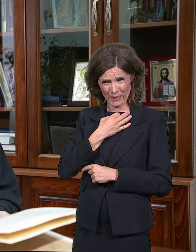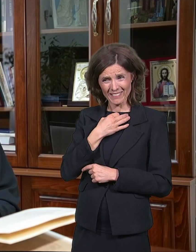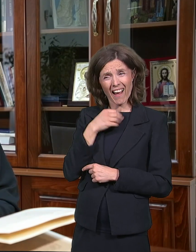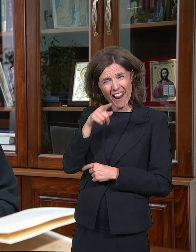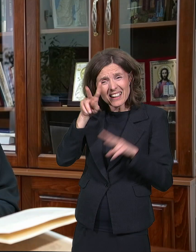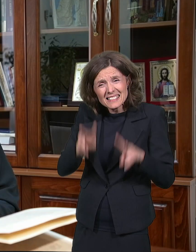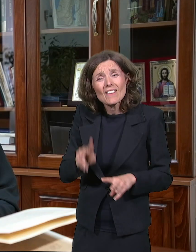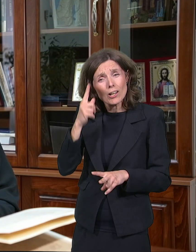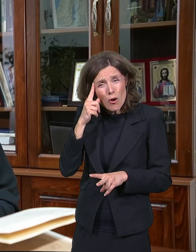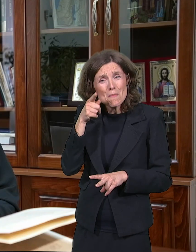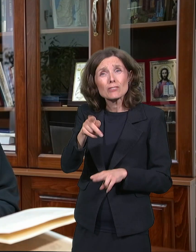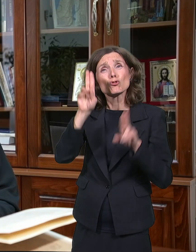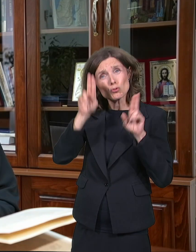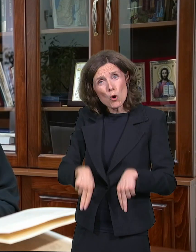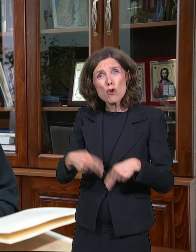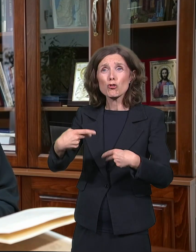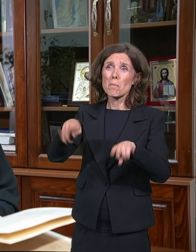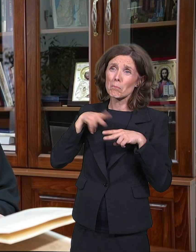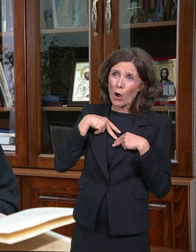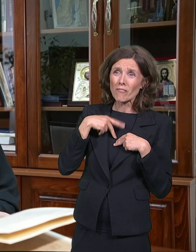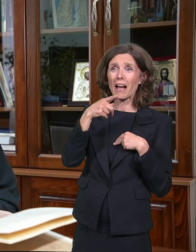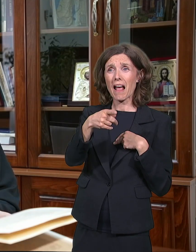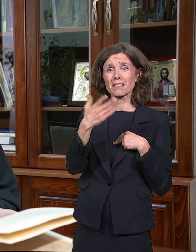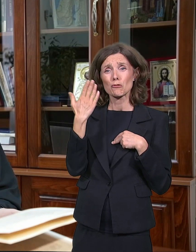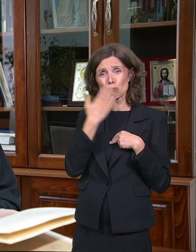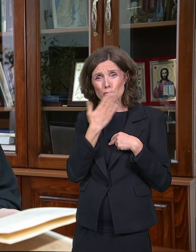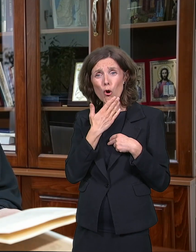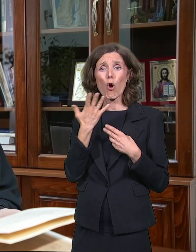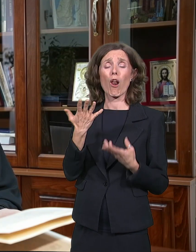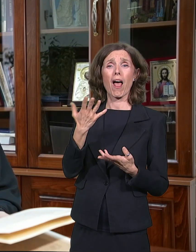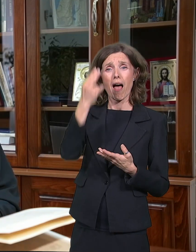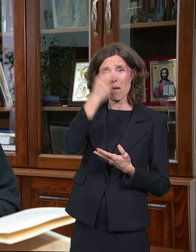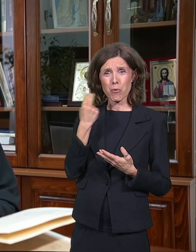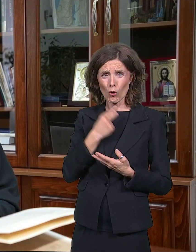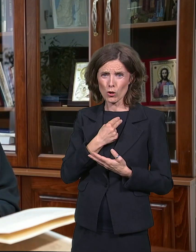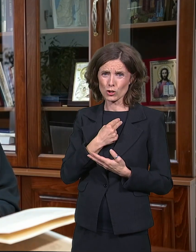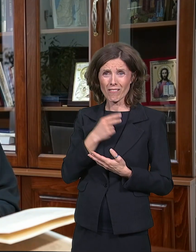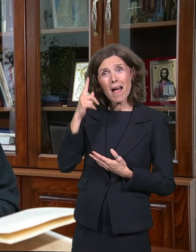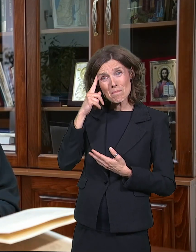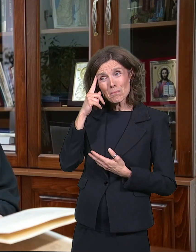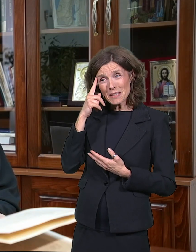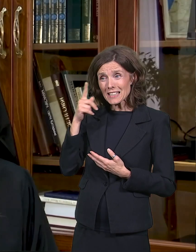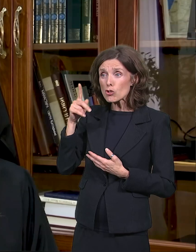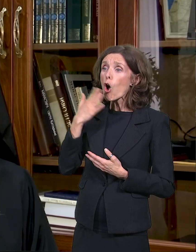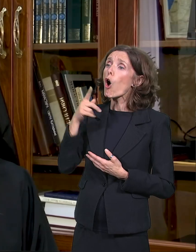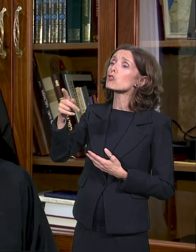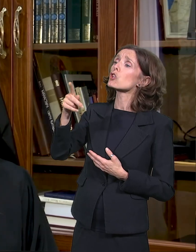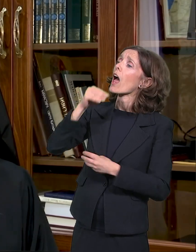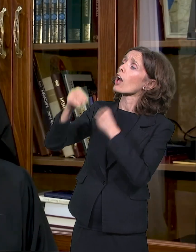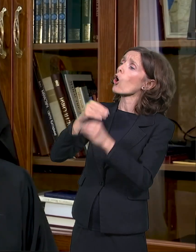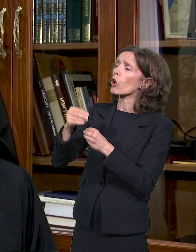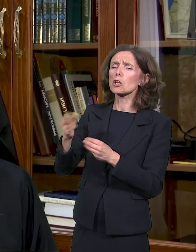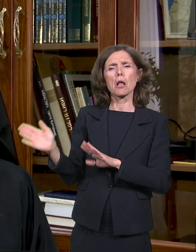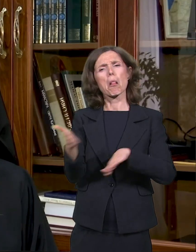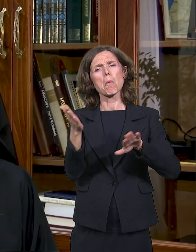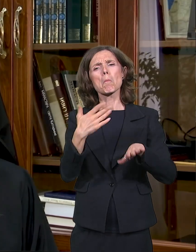to moguće, zar ti misliš da će neko poslati svoju decu za pet godina, žive i uče u gradu